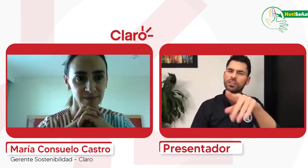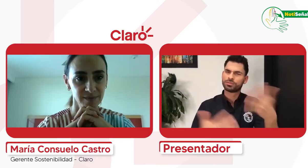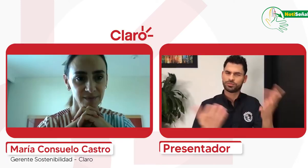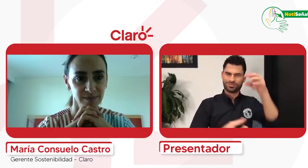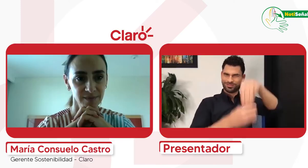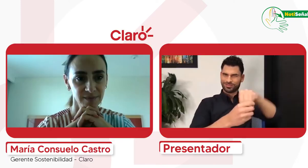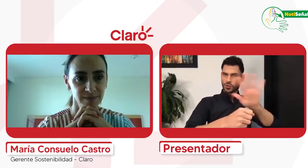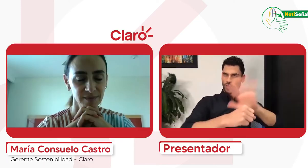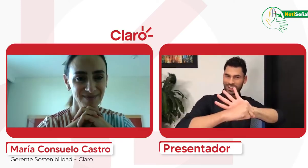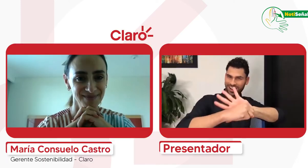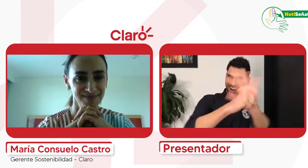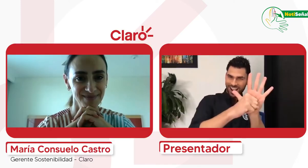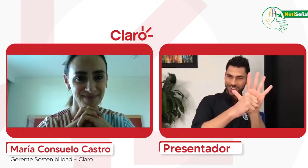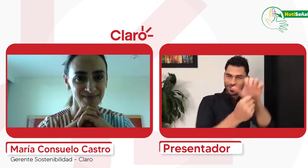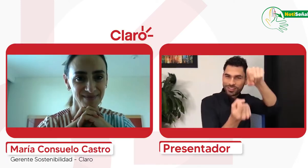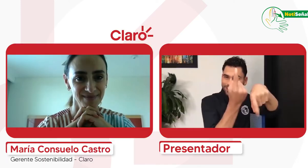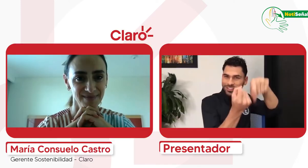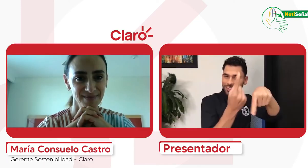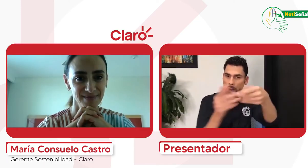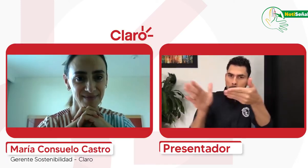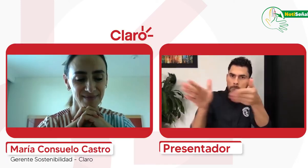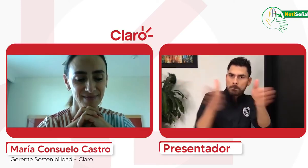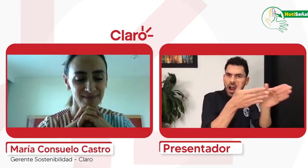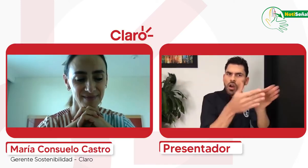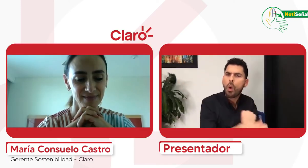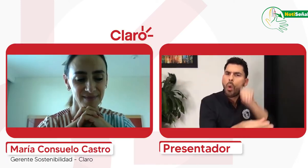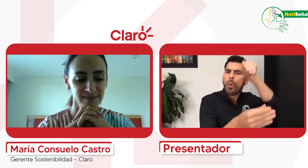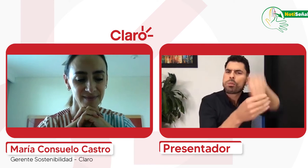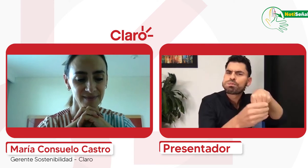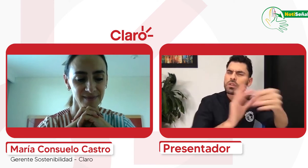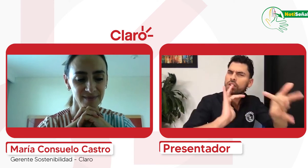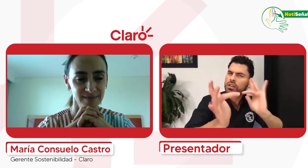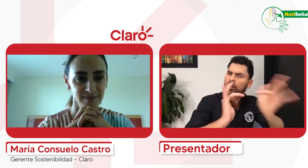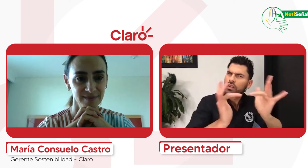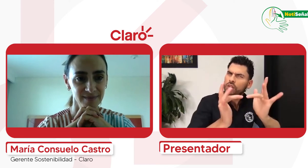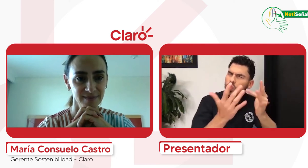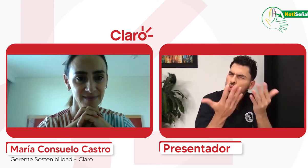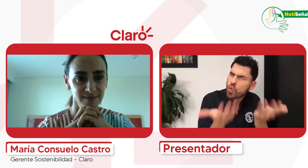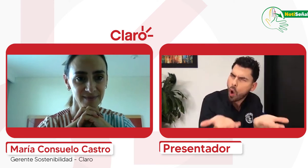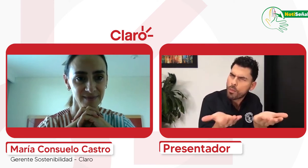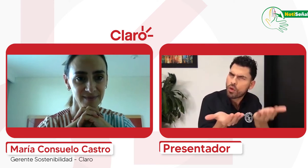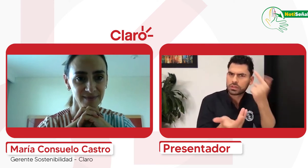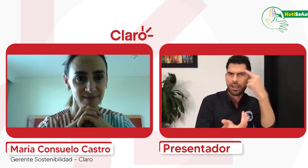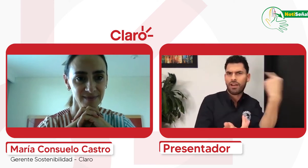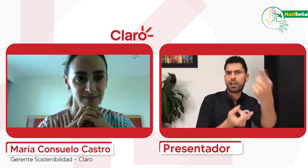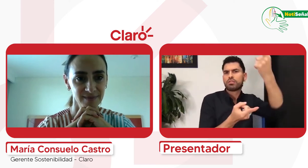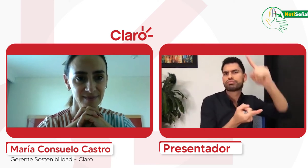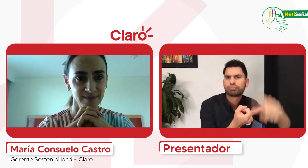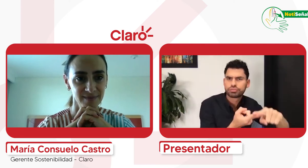Bueno, quisiera preguntarte, dentro de Claro, los planes que tienen para las personas sordas, ¿cómo incluyen el centro de